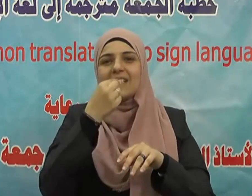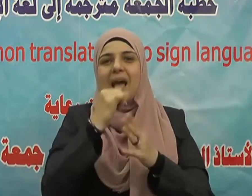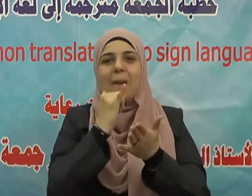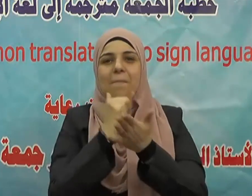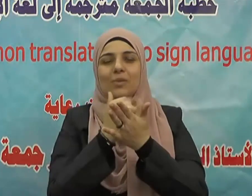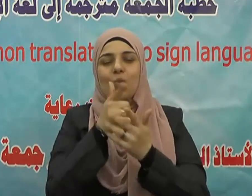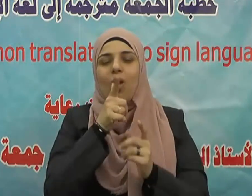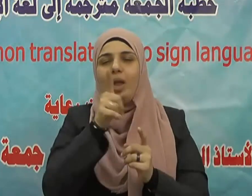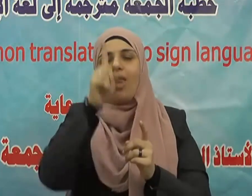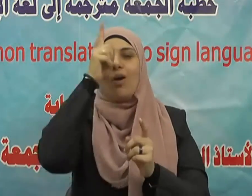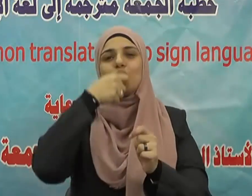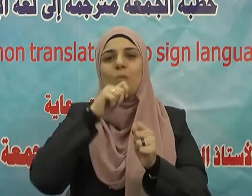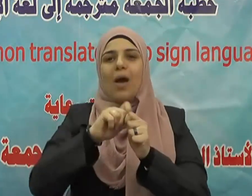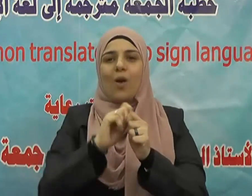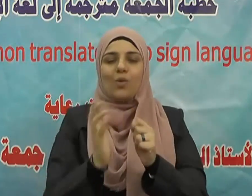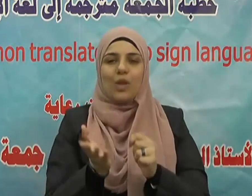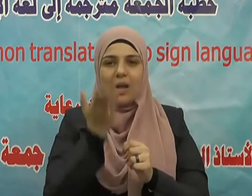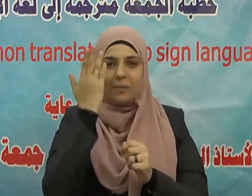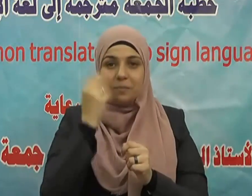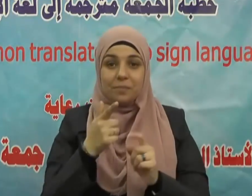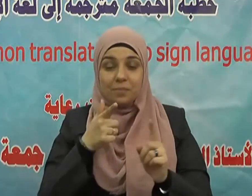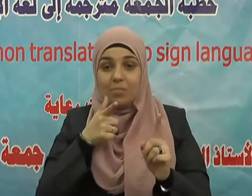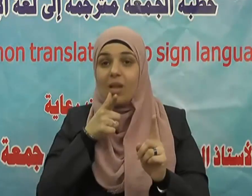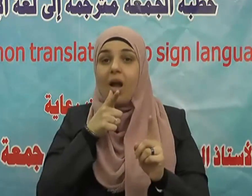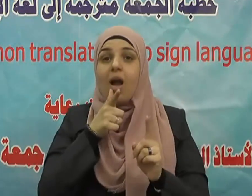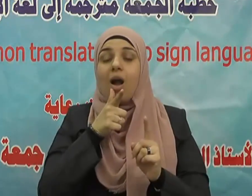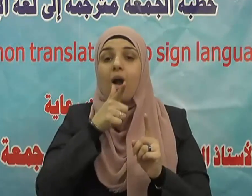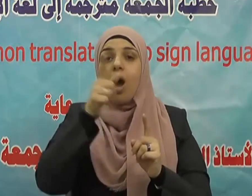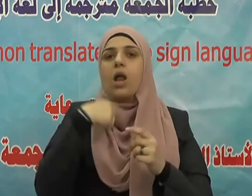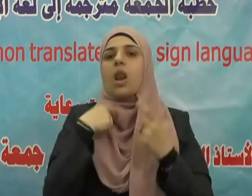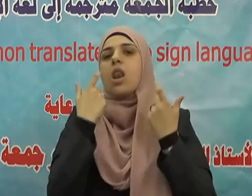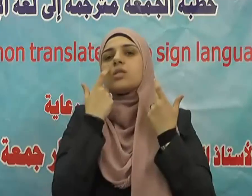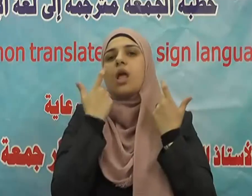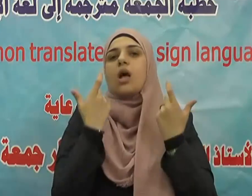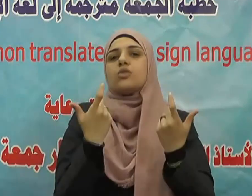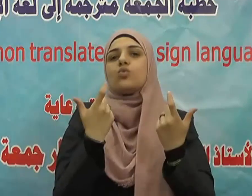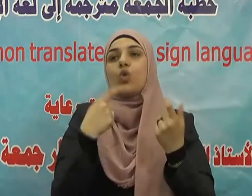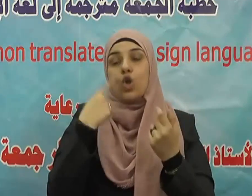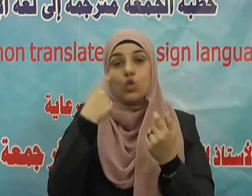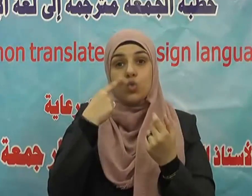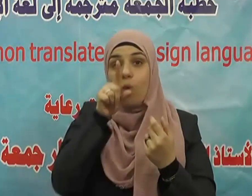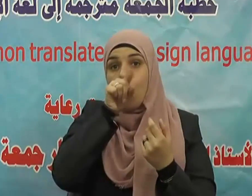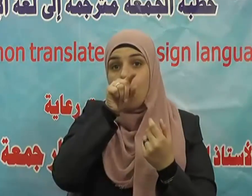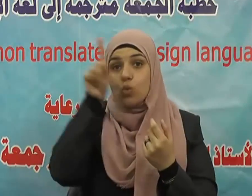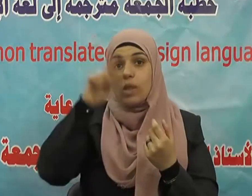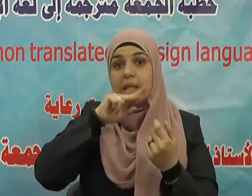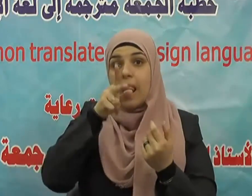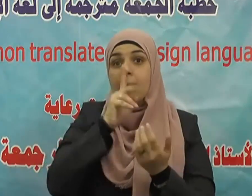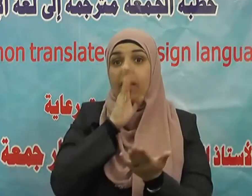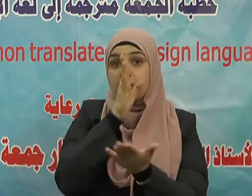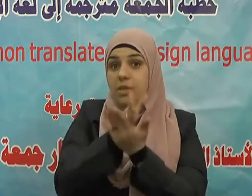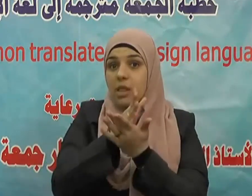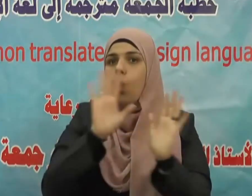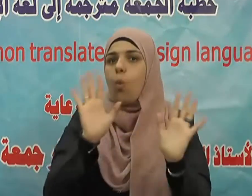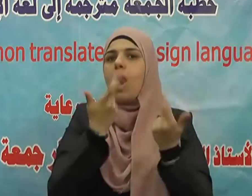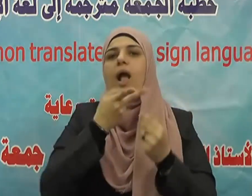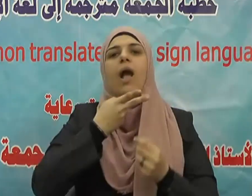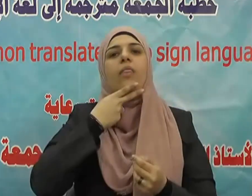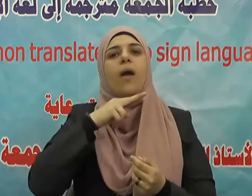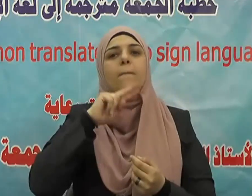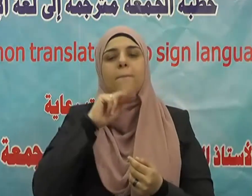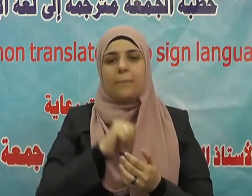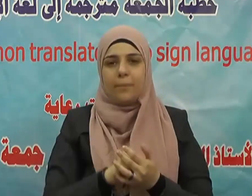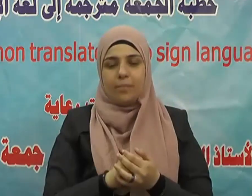التبين والتثبت في الأمور كلها وخاصة إذا كان هذا